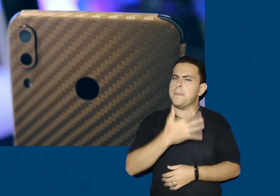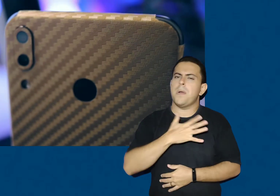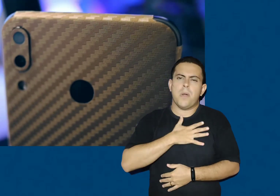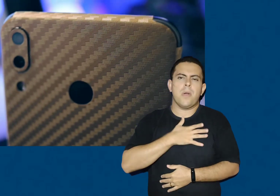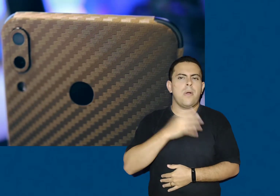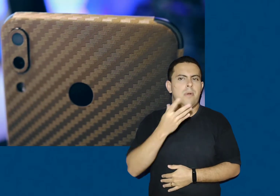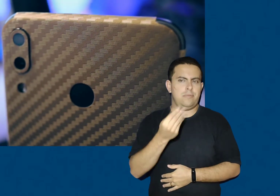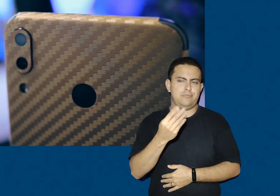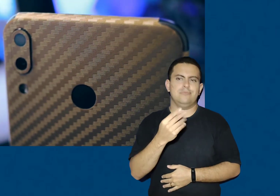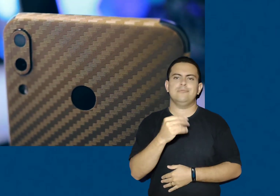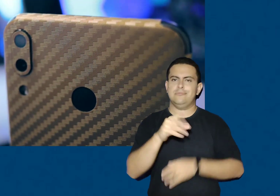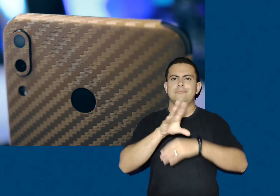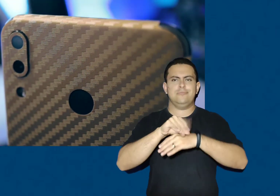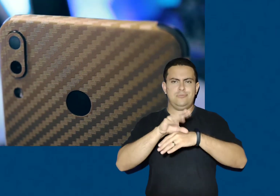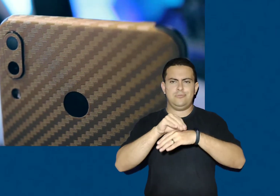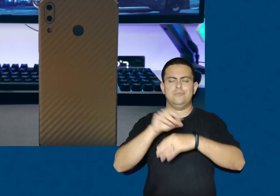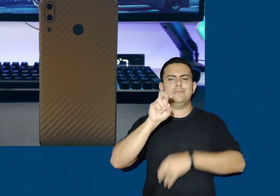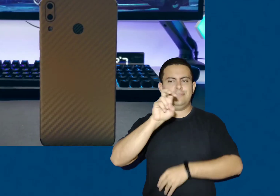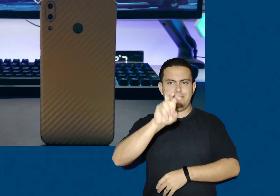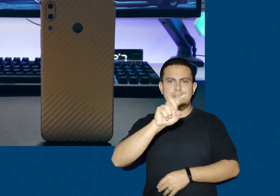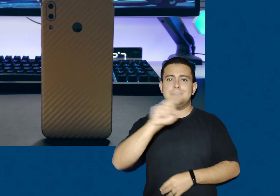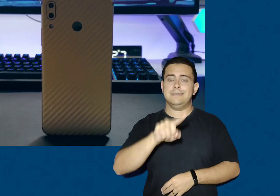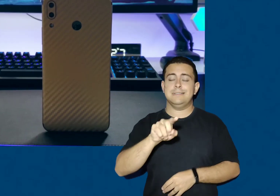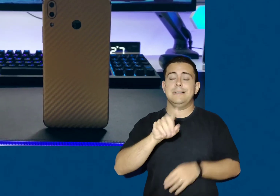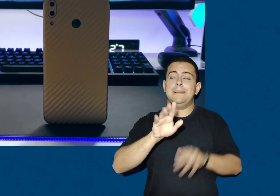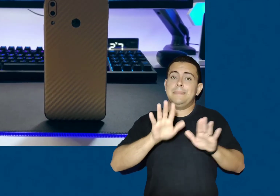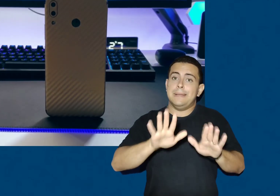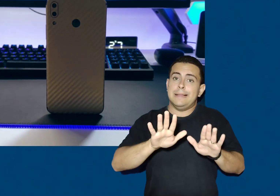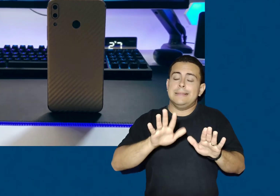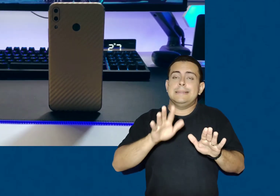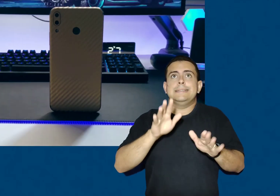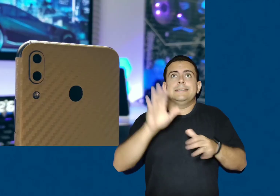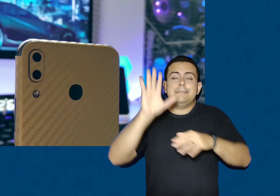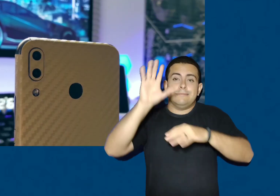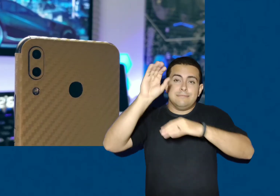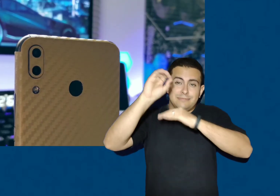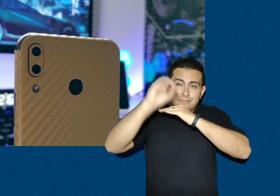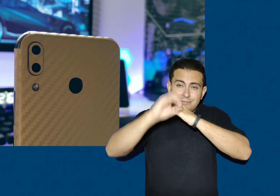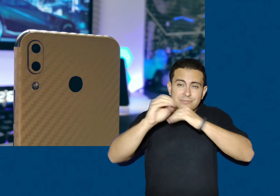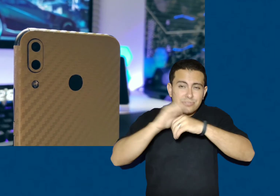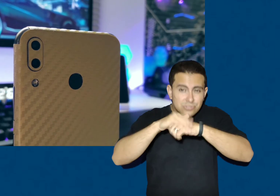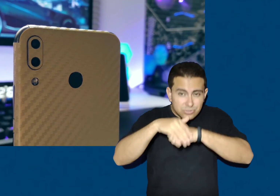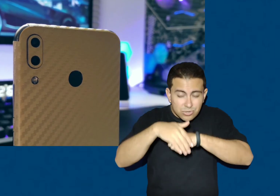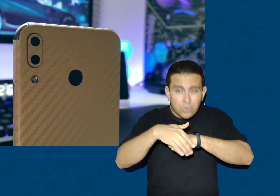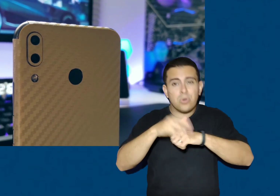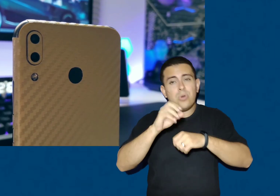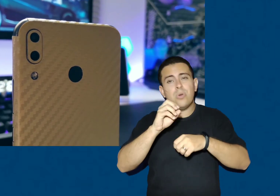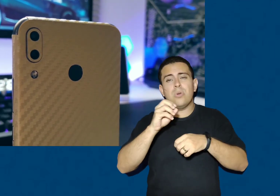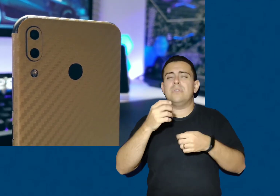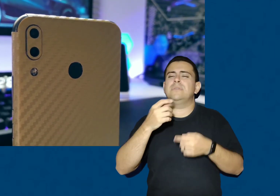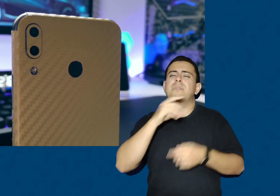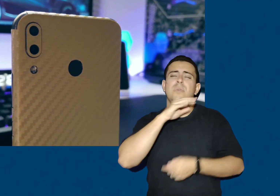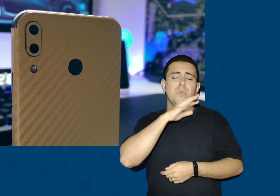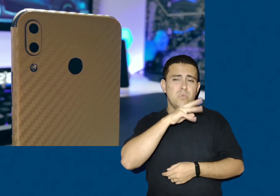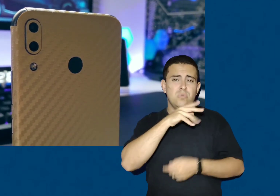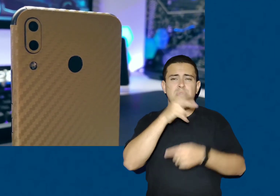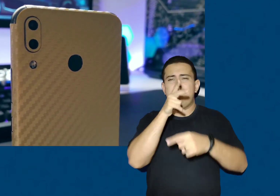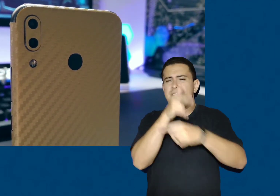muito da câmera do Zenfone 5Z, apesar de, quando está de noite, ou quando está numa baixa luminosidade, as filmagens